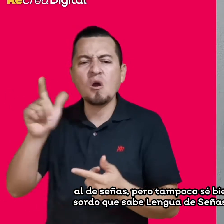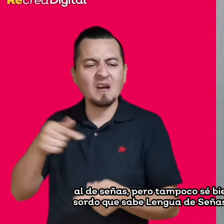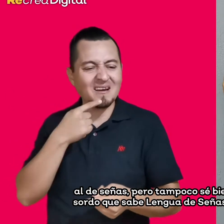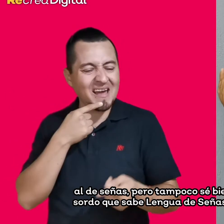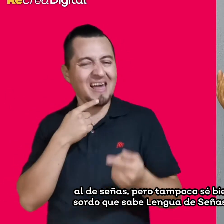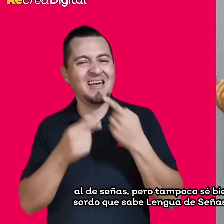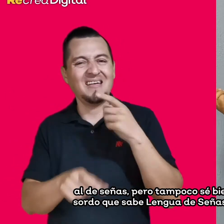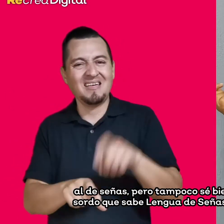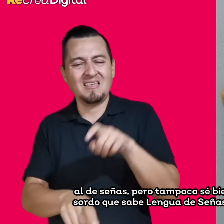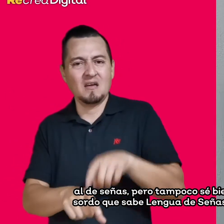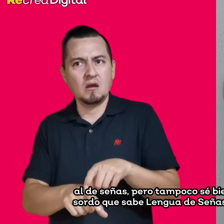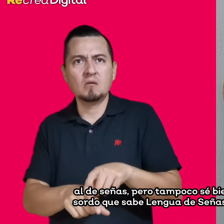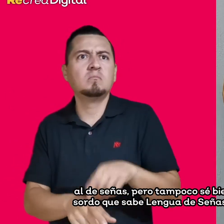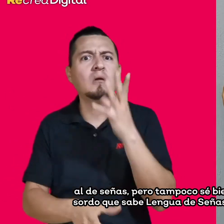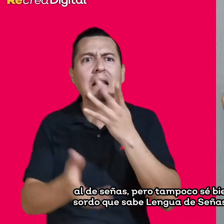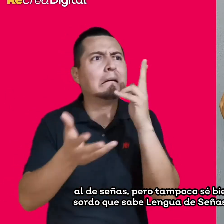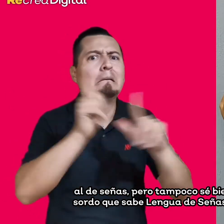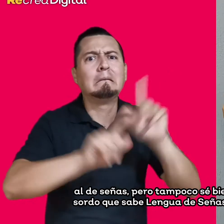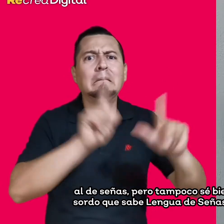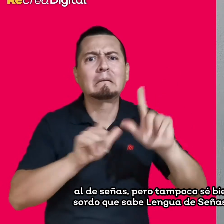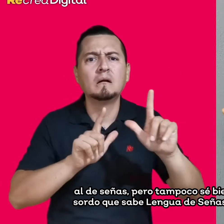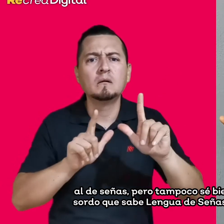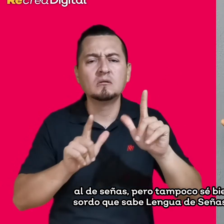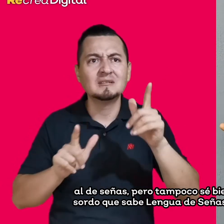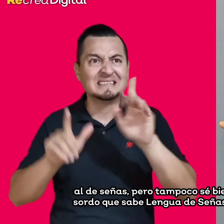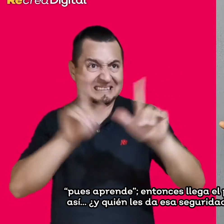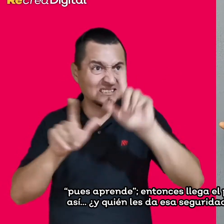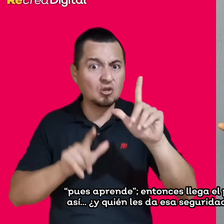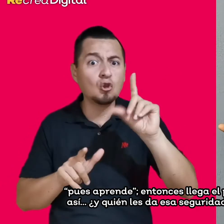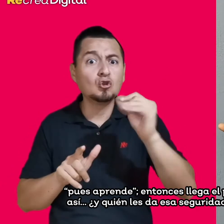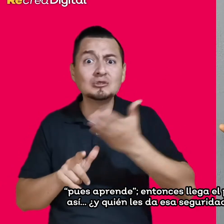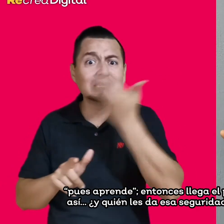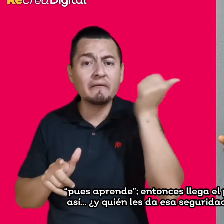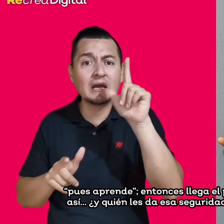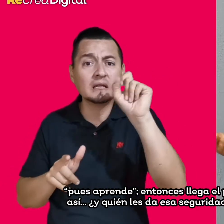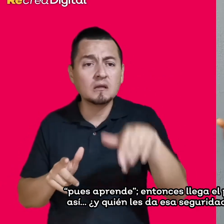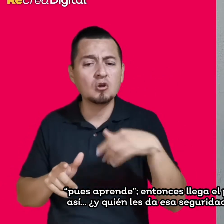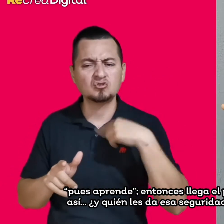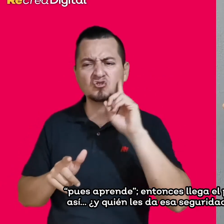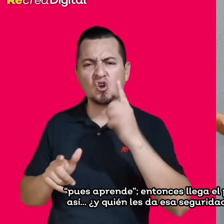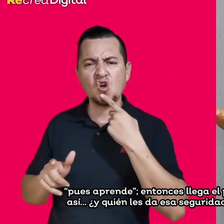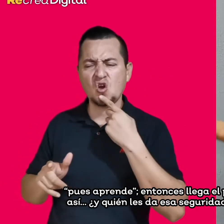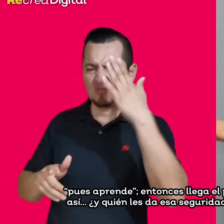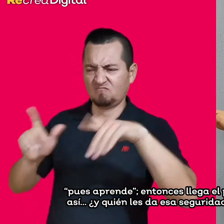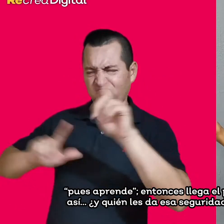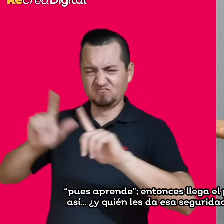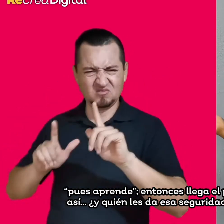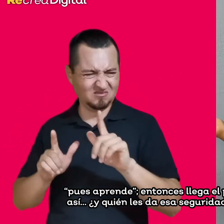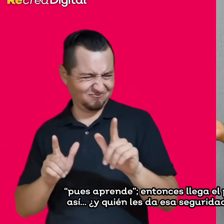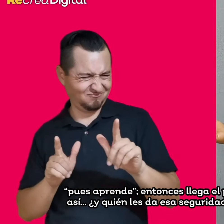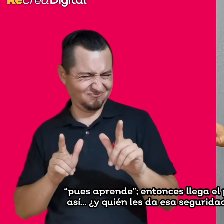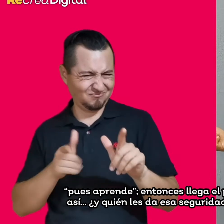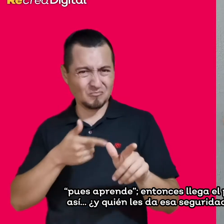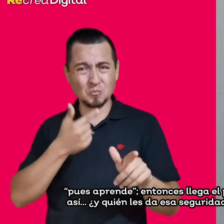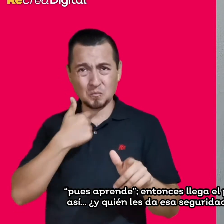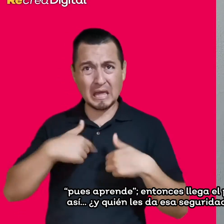sordo que sabe lengua de señas bien, pues también me va a decir, pues aprende. Entonces llega el punto en el que los niños llegan así.